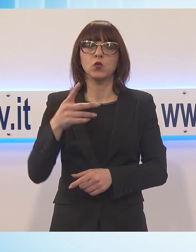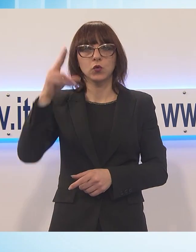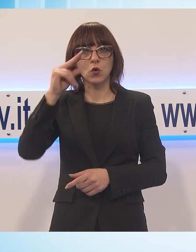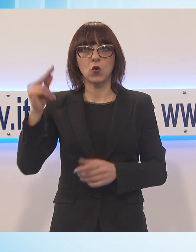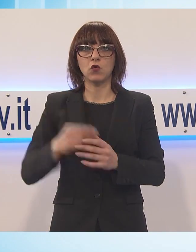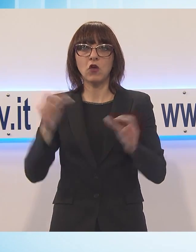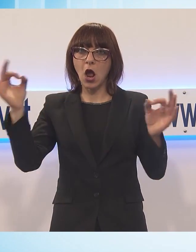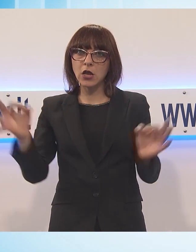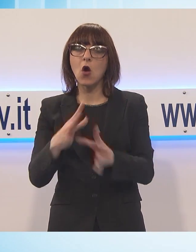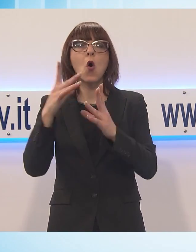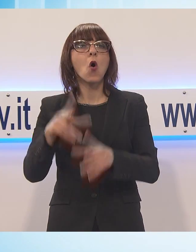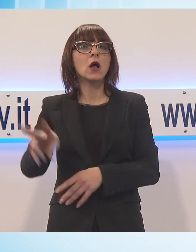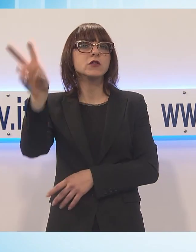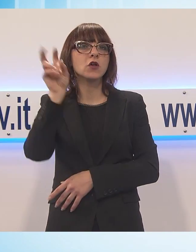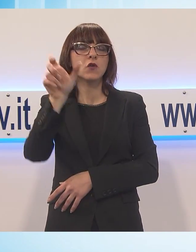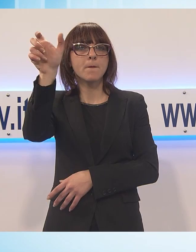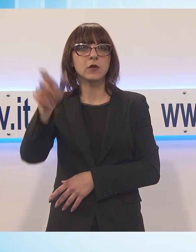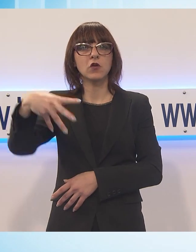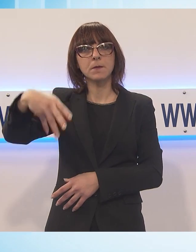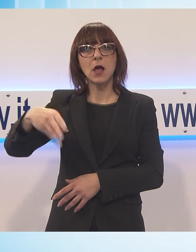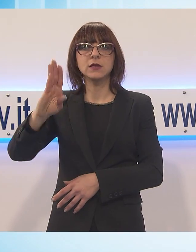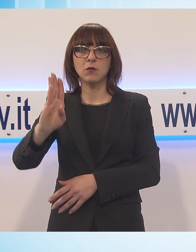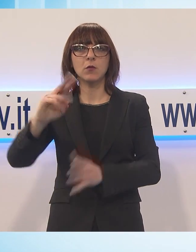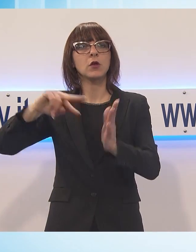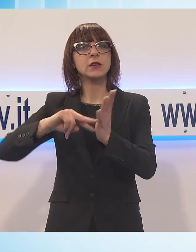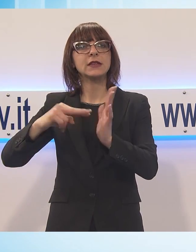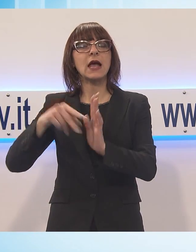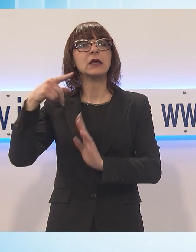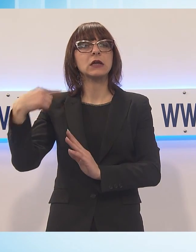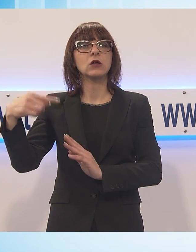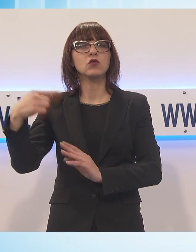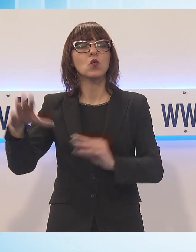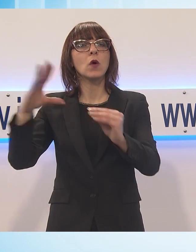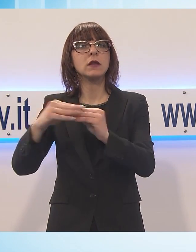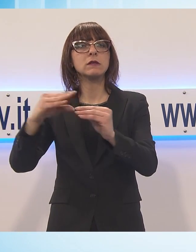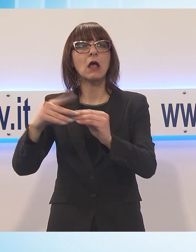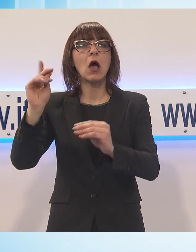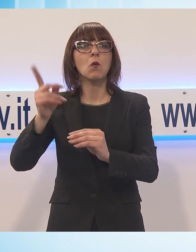Bonino e le sue tecniche applicate sul restauro alla statua linea di Santa Lucia.